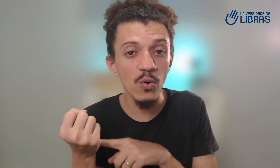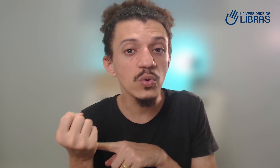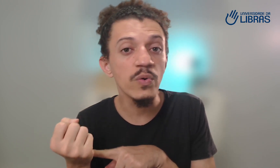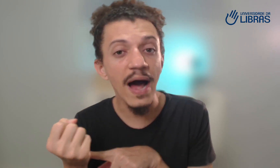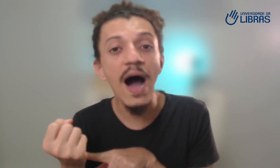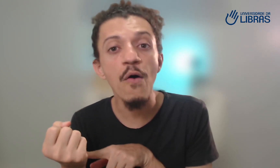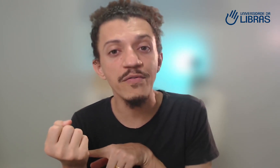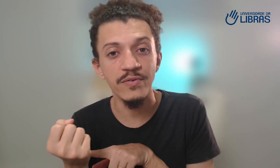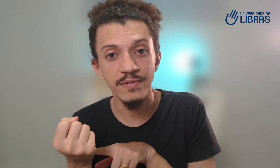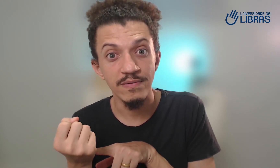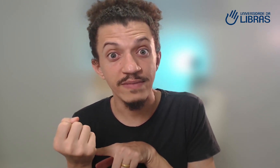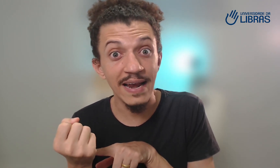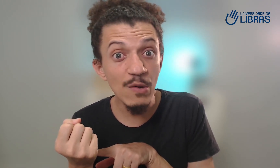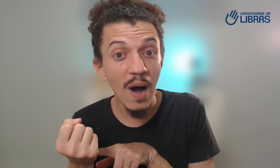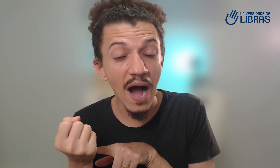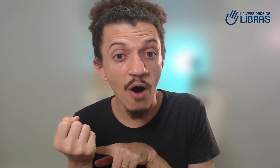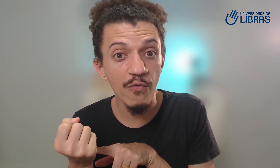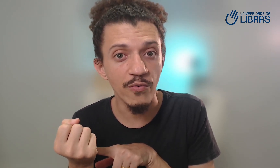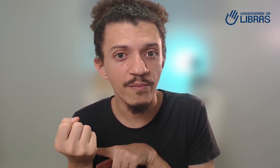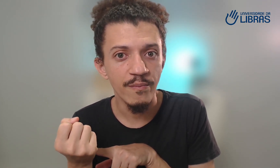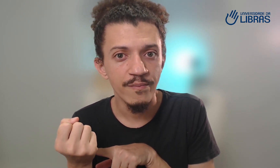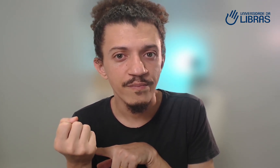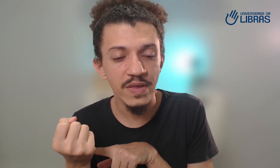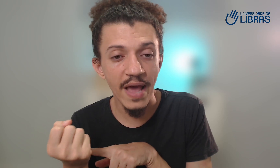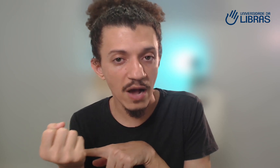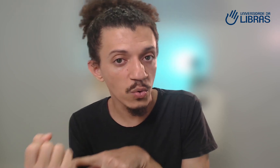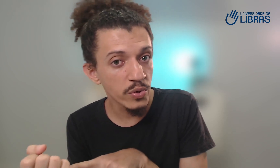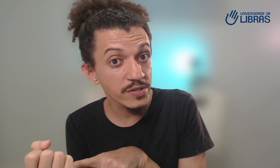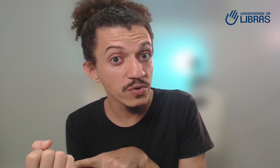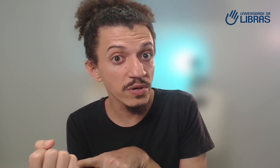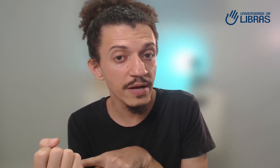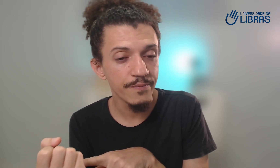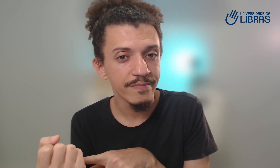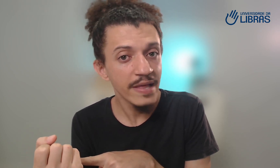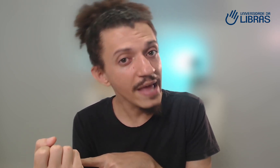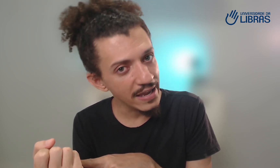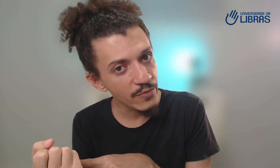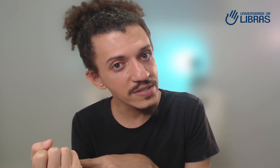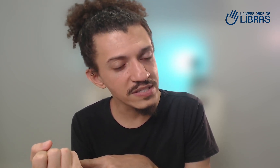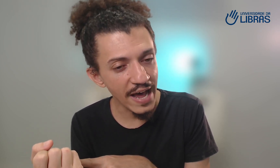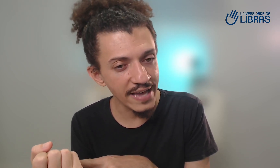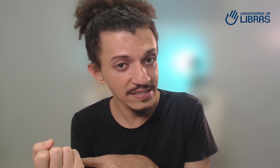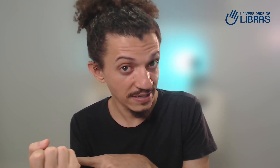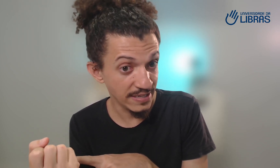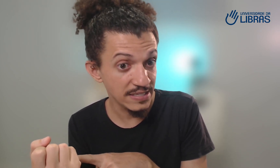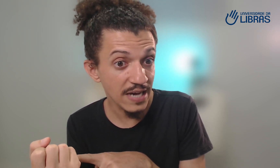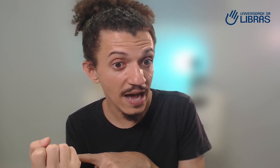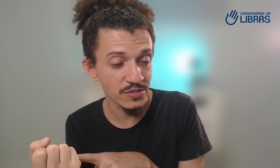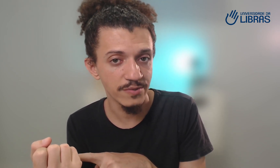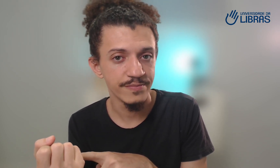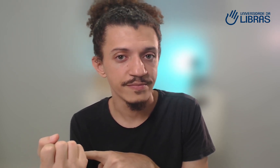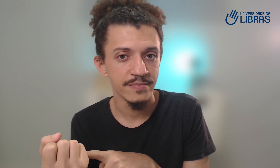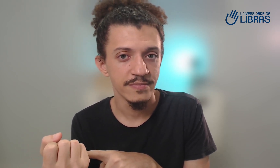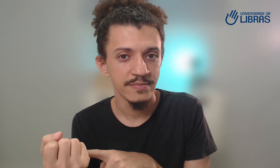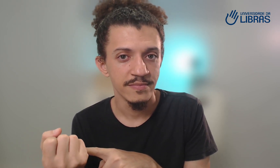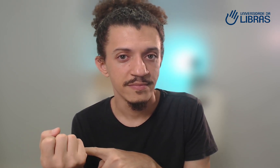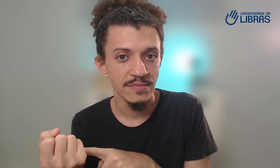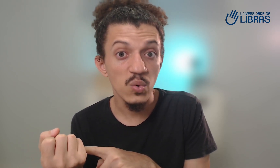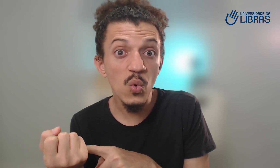cultura-alvo, da língua-alvo, que é a cultura surda e a língua de sinais, nesse caso. Então,